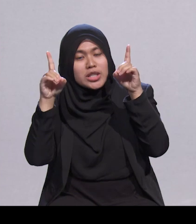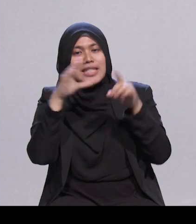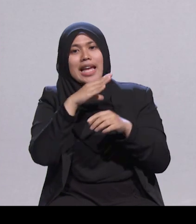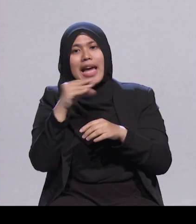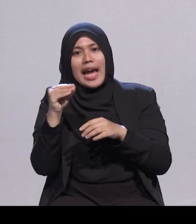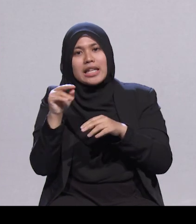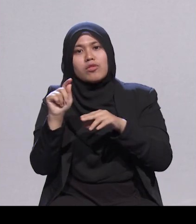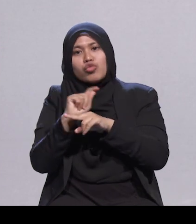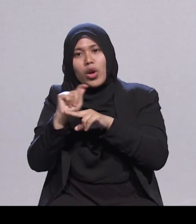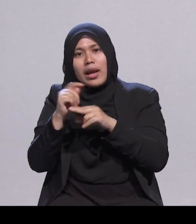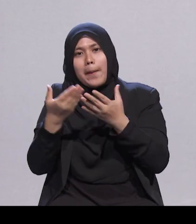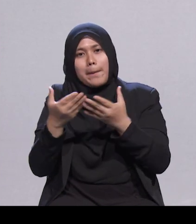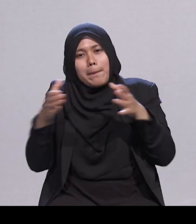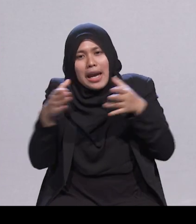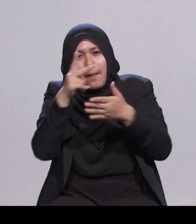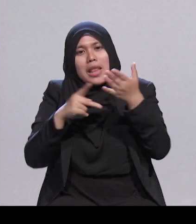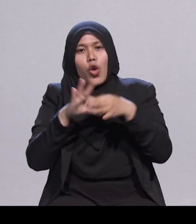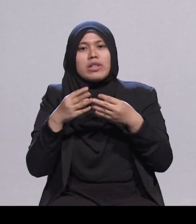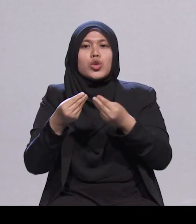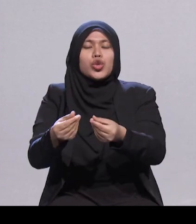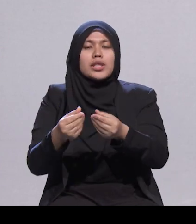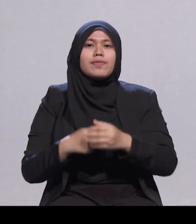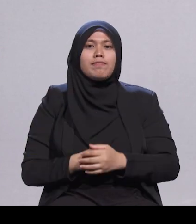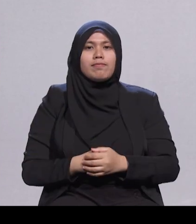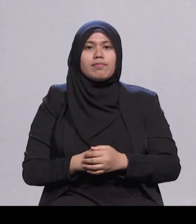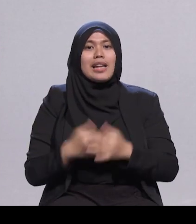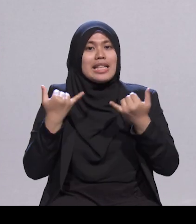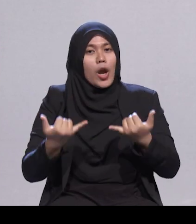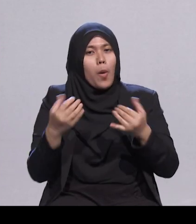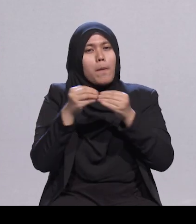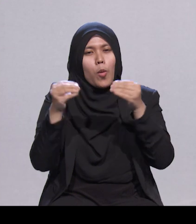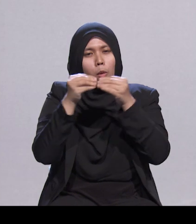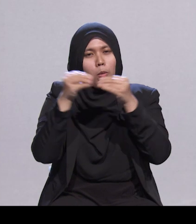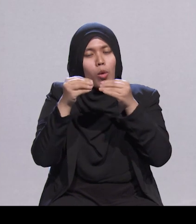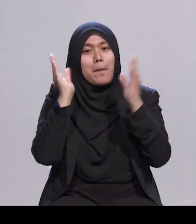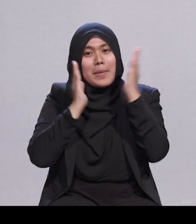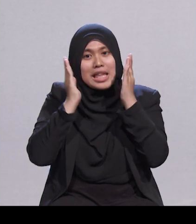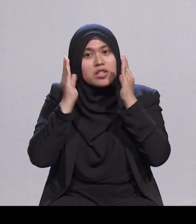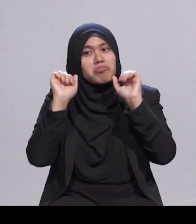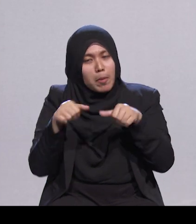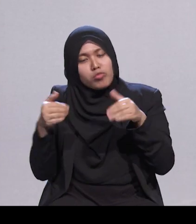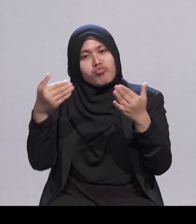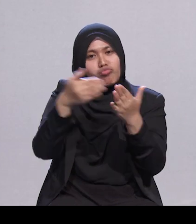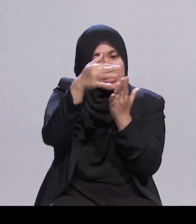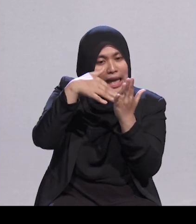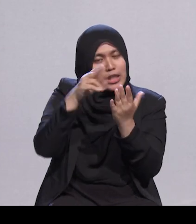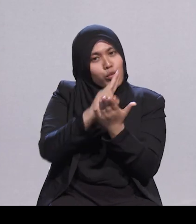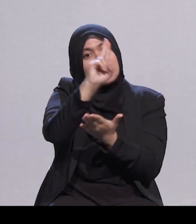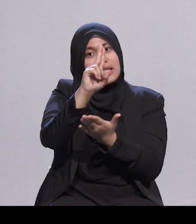Kini, semakin ramai orang Melayu Islam berjaya ke universiti. Saya tahu, ramai pelajar politeknik